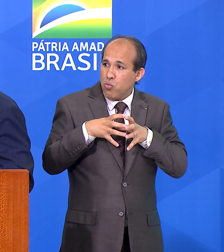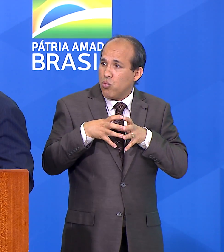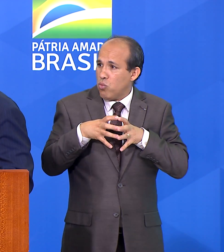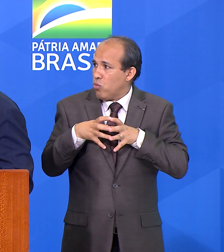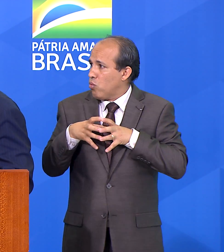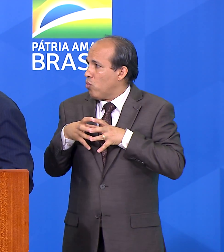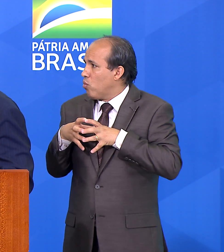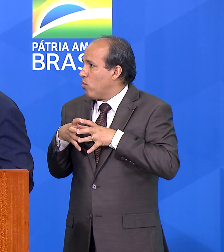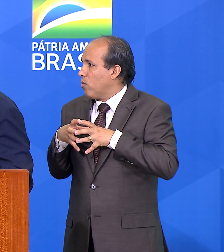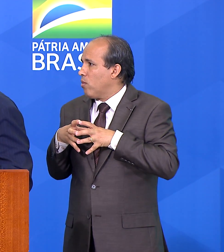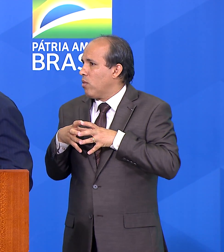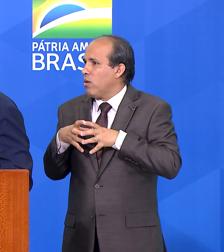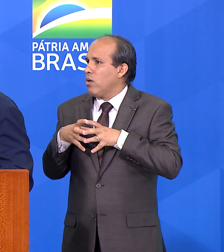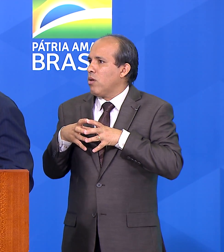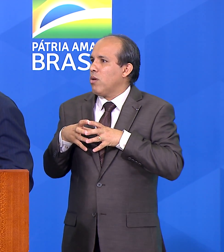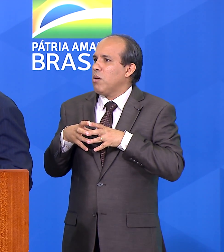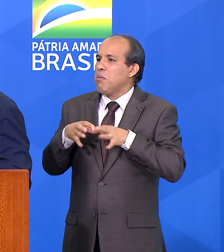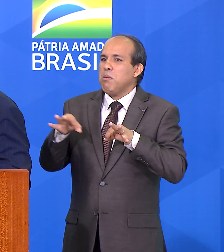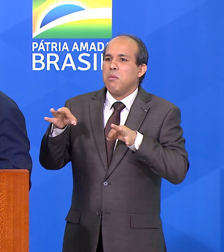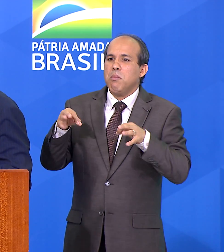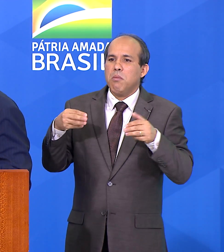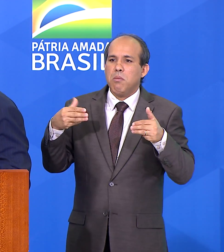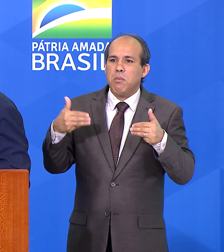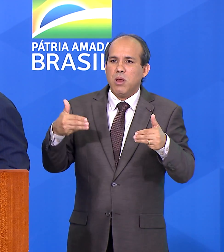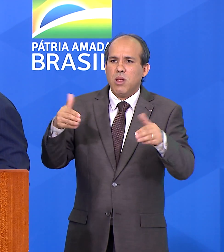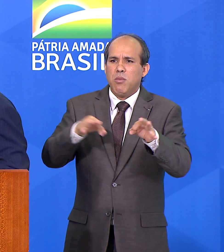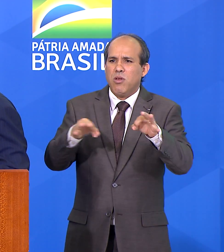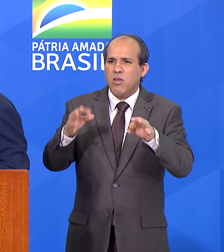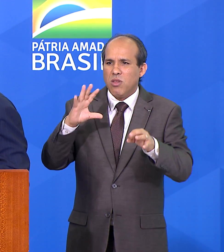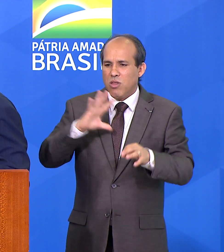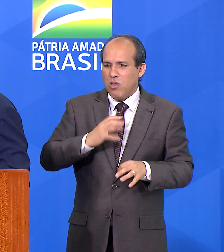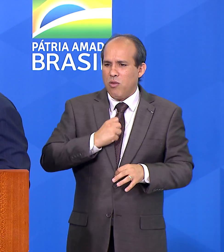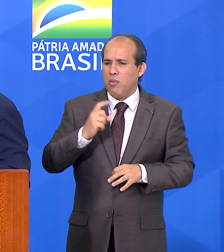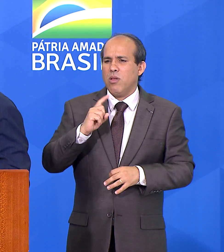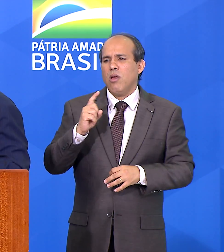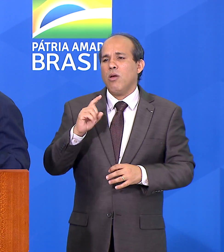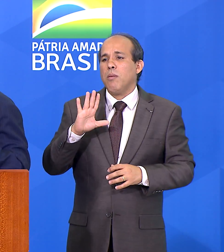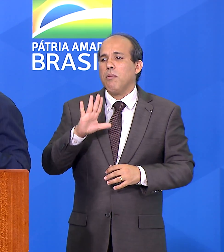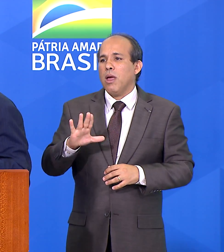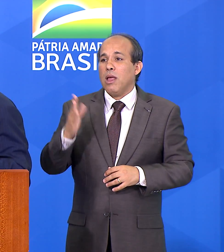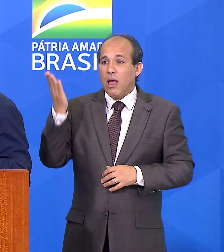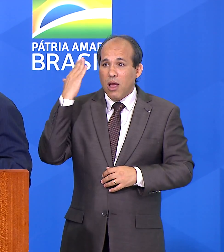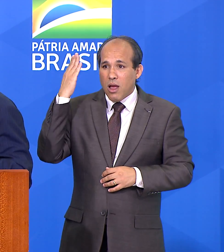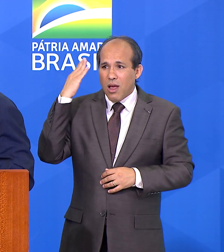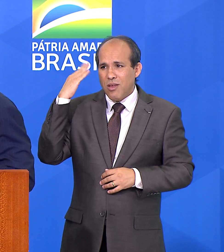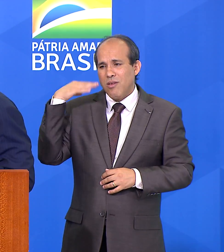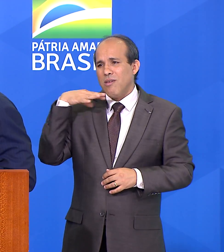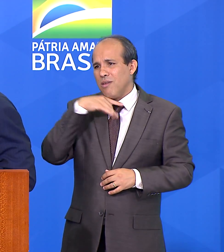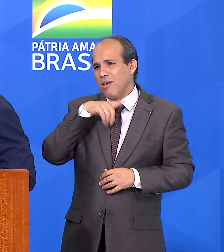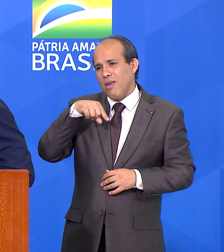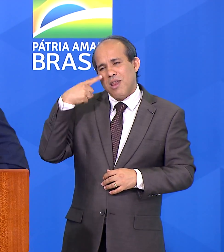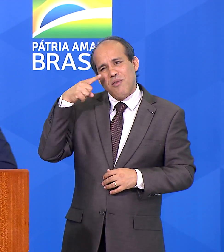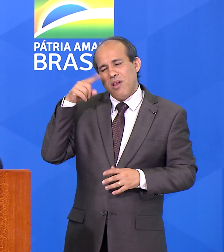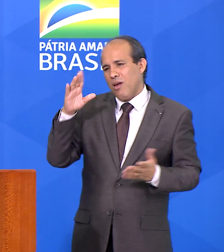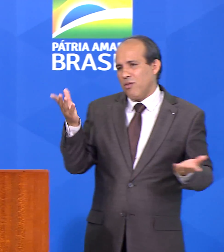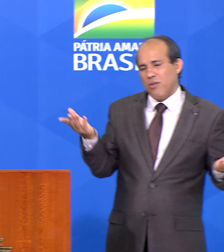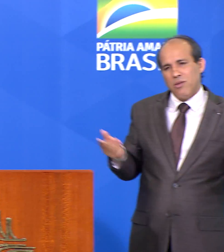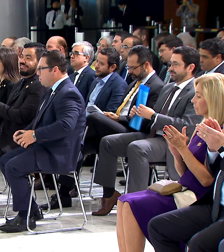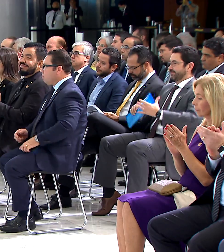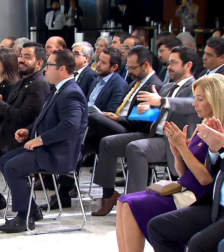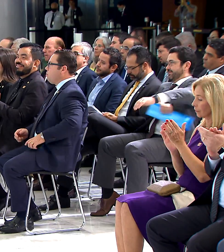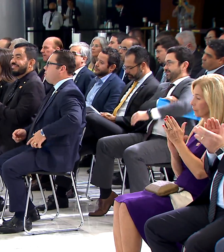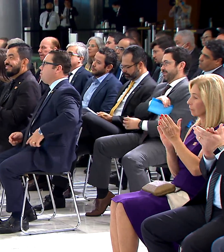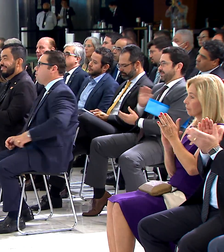Não existe um ministro do planejamento que vai salvar o Brasil. Todas as versões passadas eram fraudes. Obrigado. Obrigado.